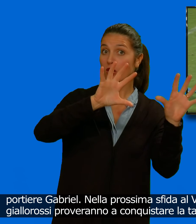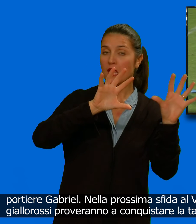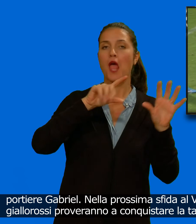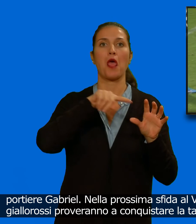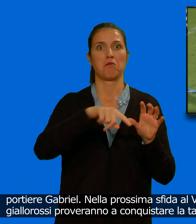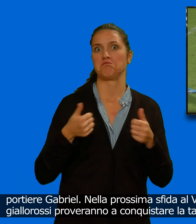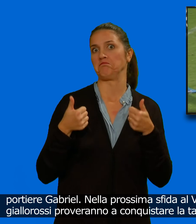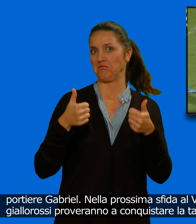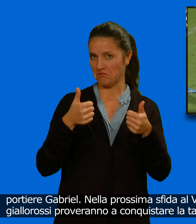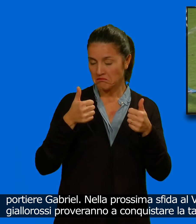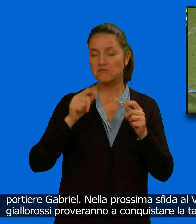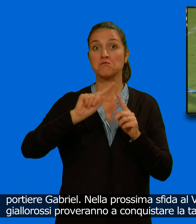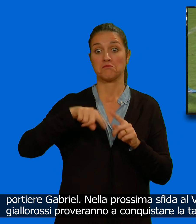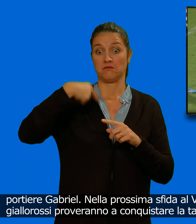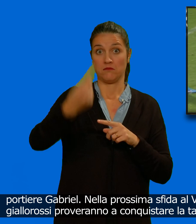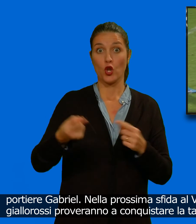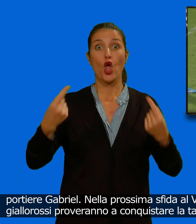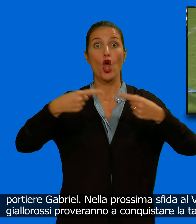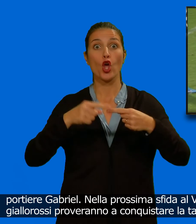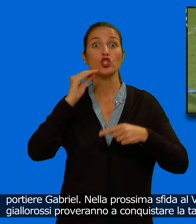Nella prossima sfida al Via del Mare contro il Genoa,